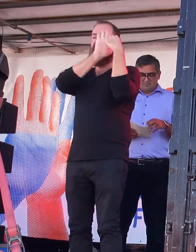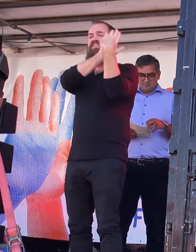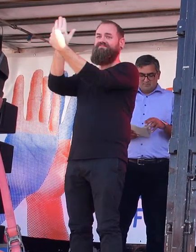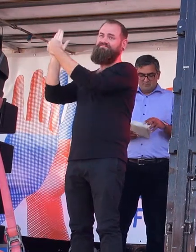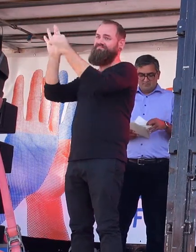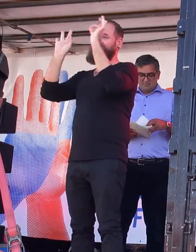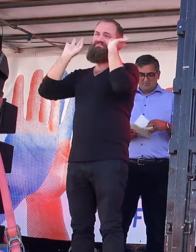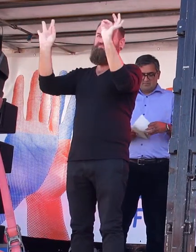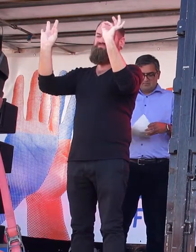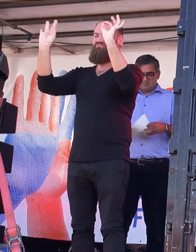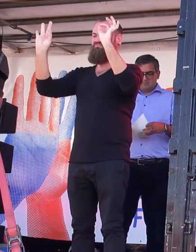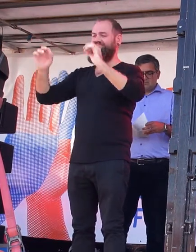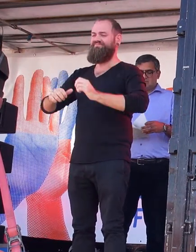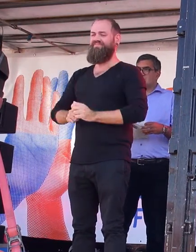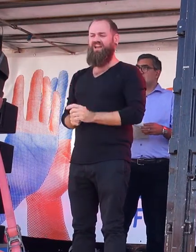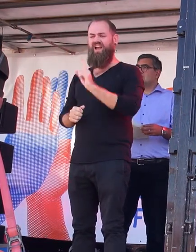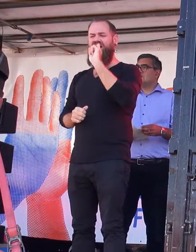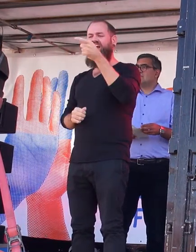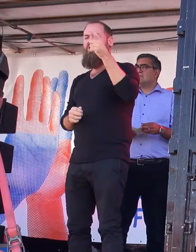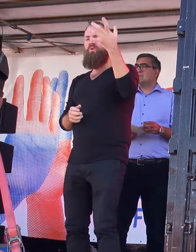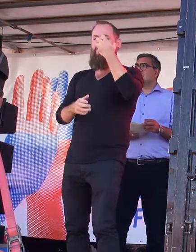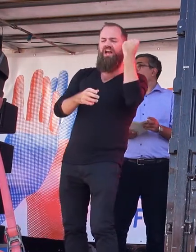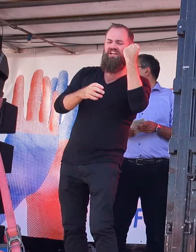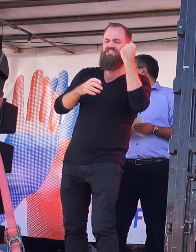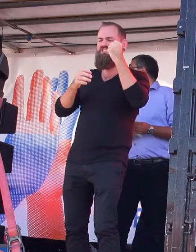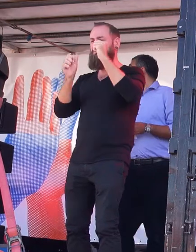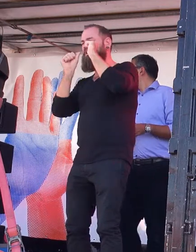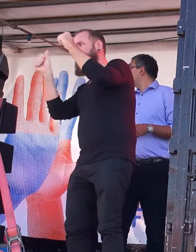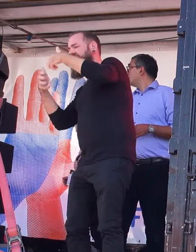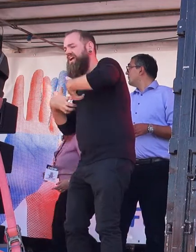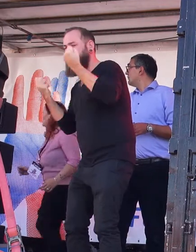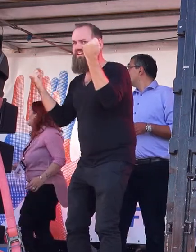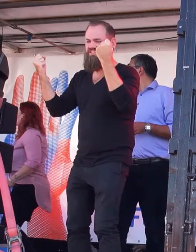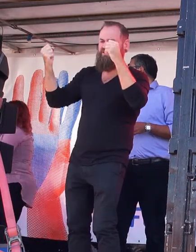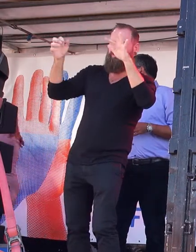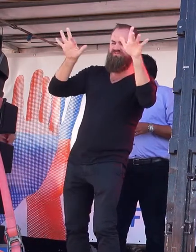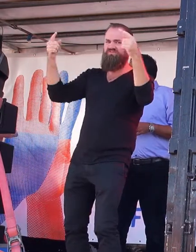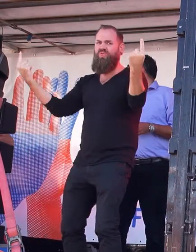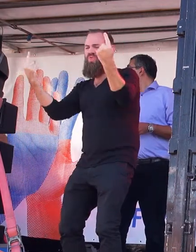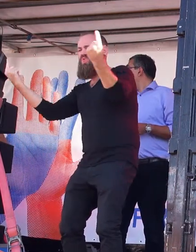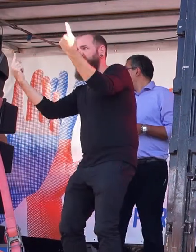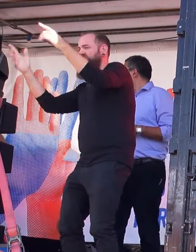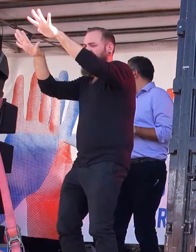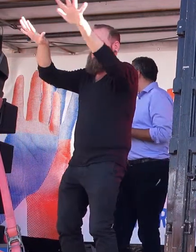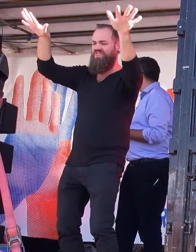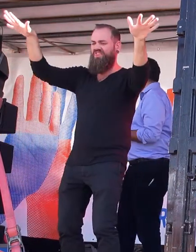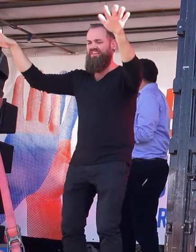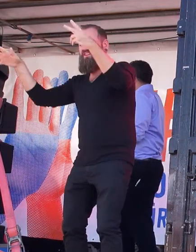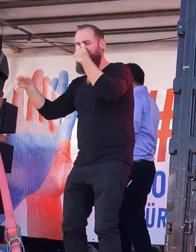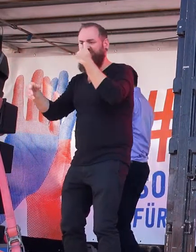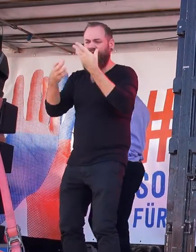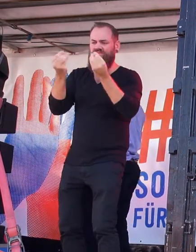Auch wenn sie laut und aggressiv daherkommen, provozieren und vermeintlich einfache Lösungen für